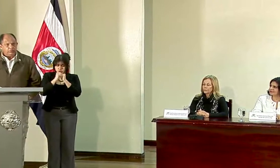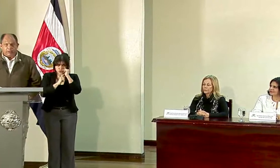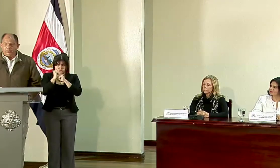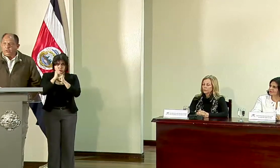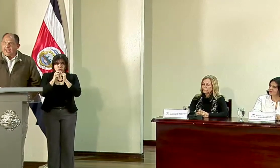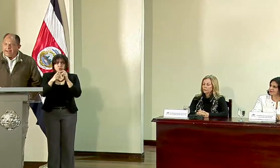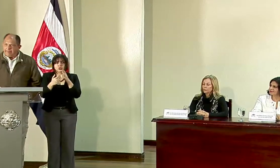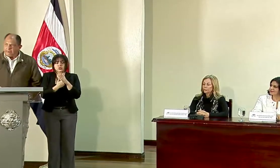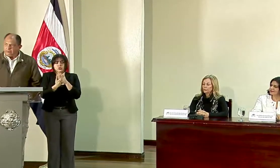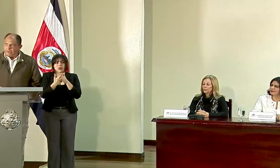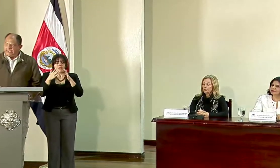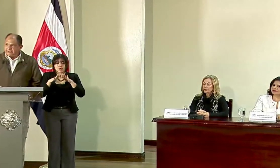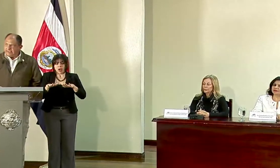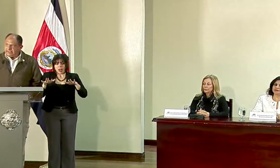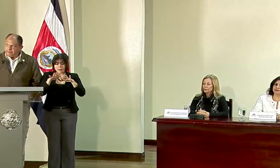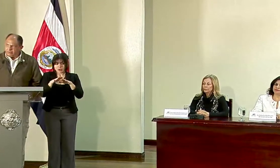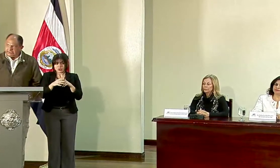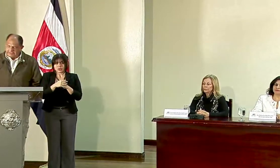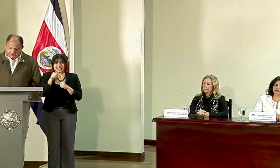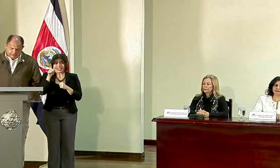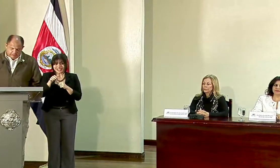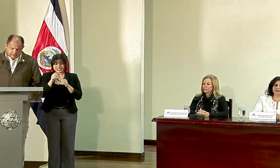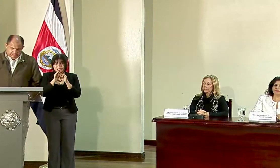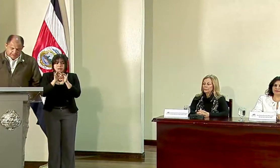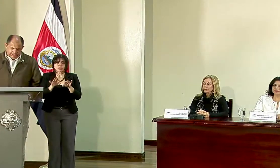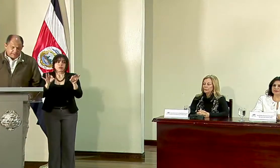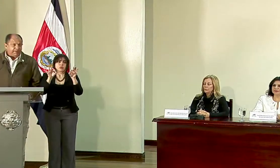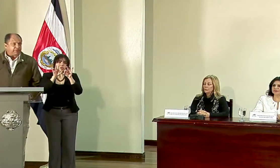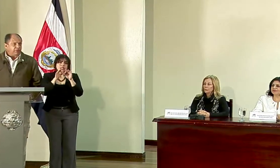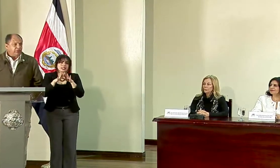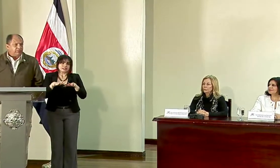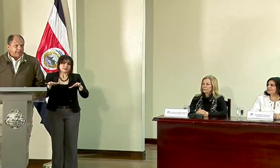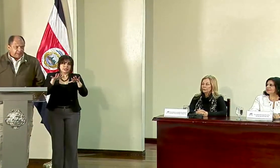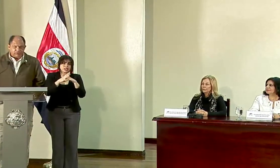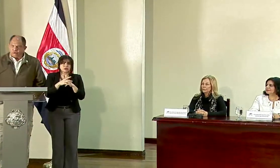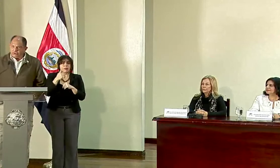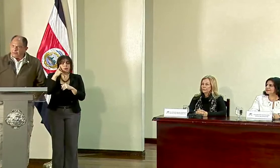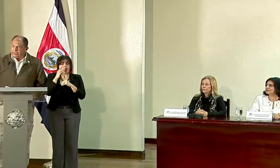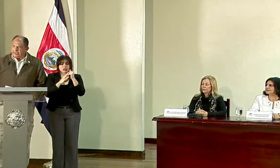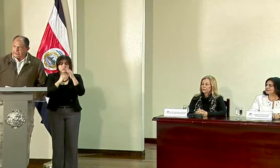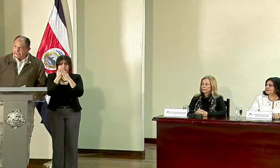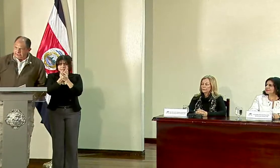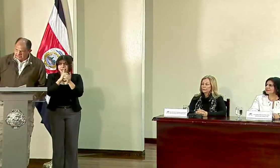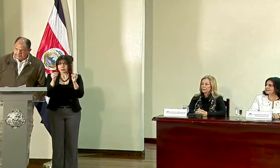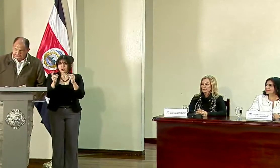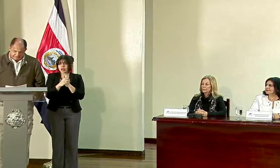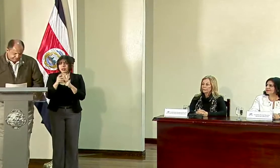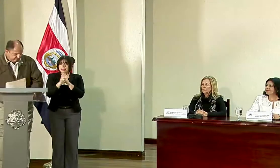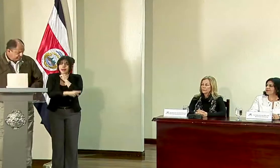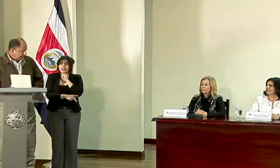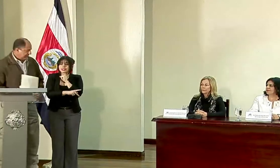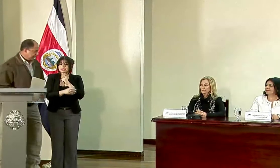de un nuevo ámbito en este importante espacio para la construcción democrática en el país. Muchas gracias.